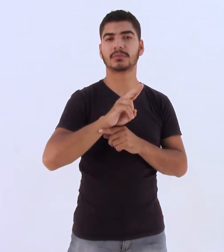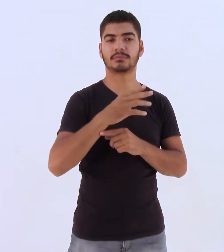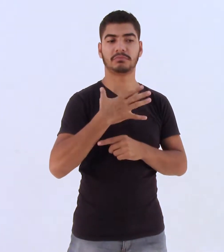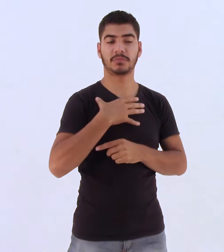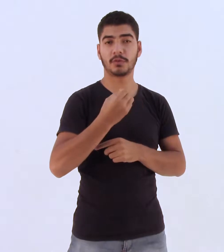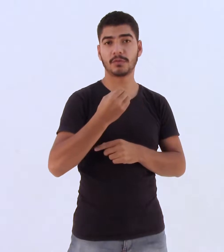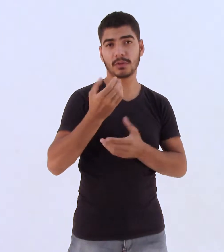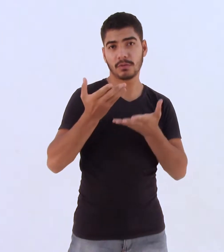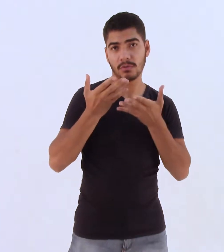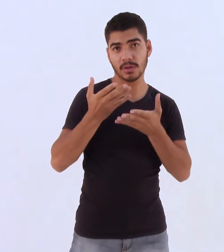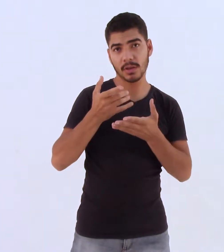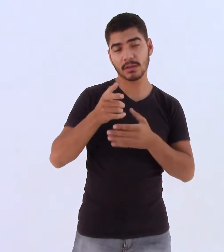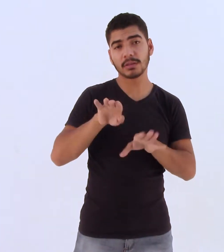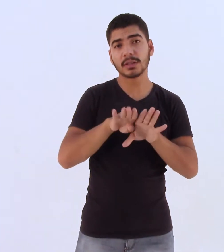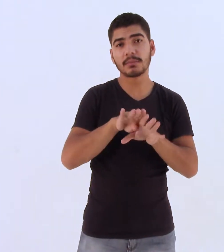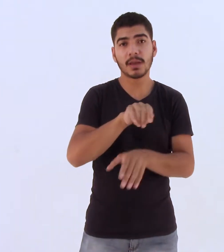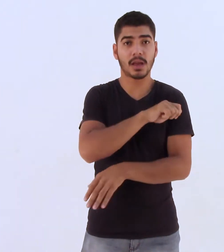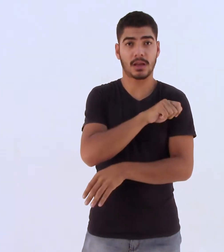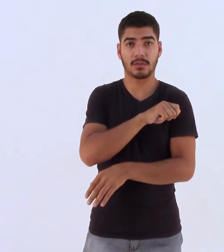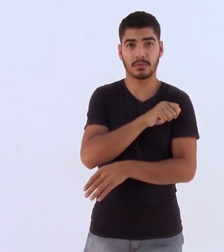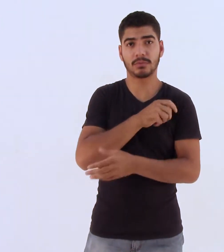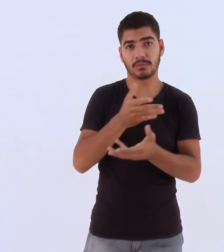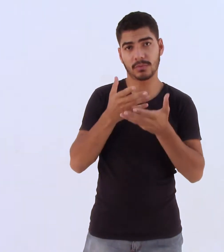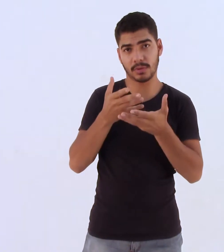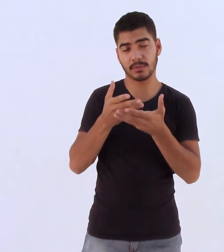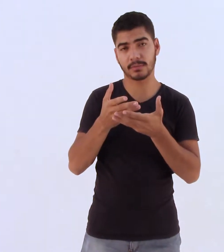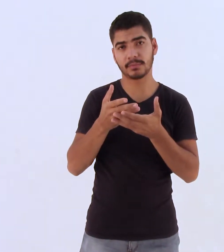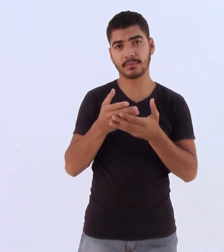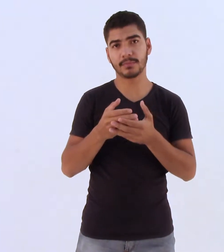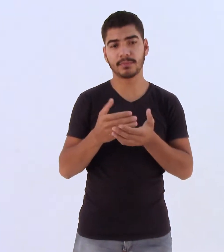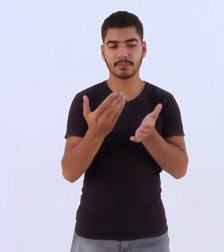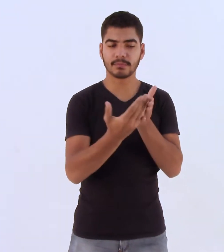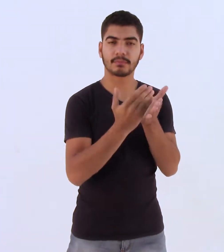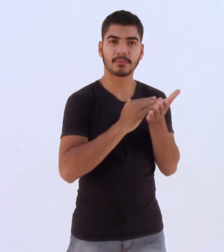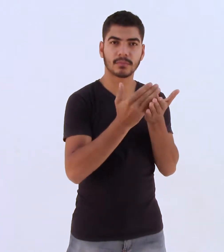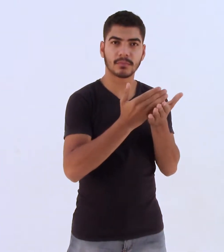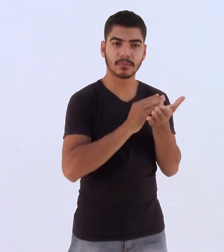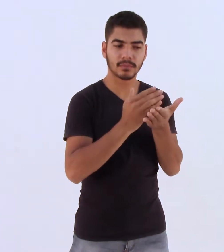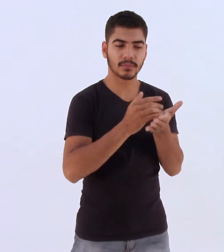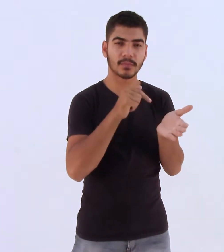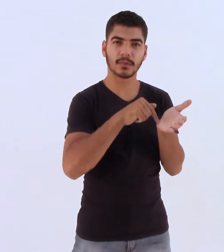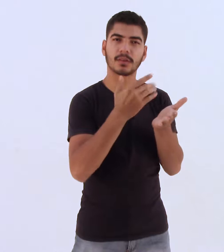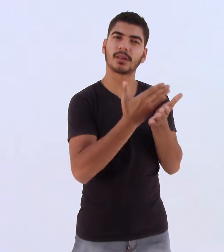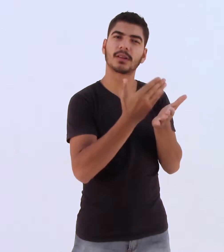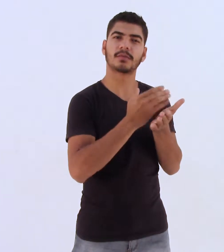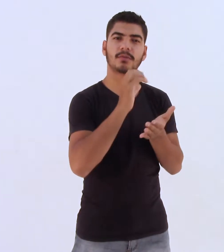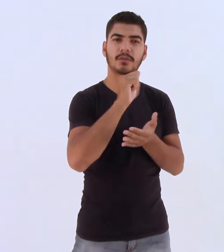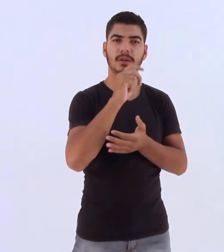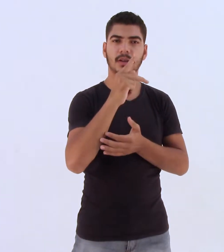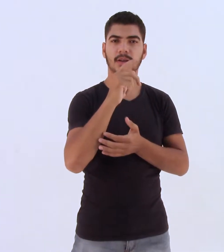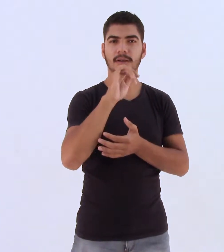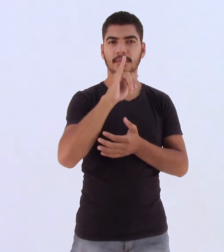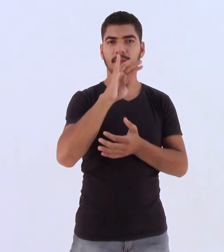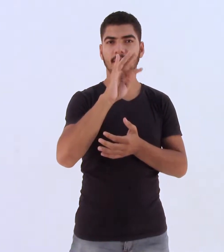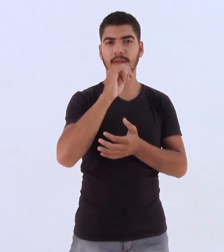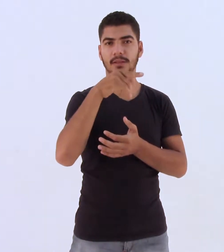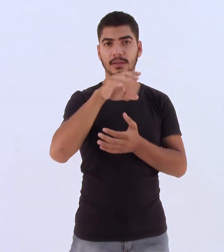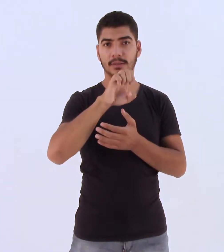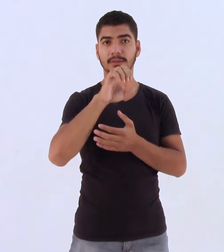e para meus alunos, afirma a Patrícia, enquanto folhei a Capitães da Areia. Para os colecionadores de livros, uma